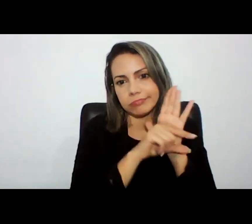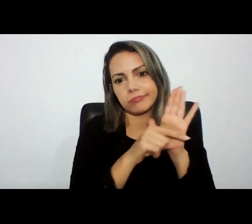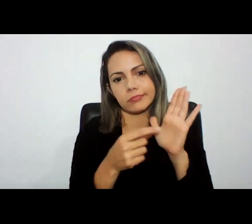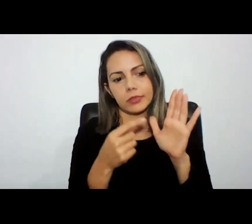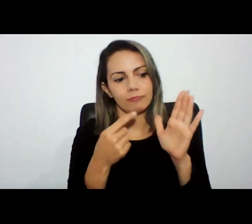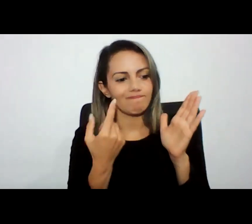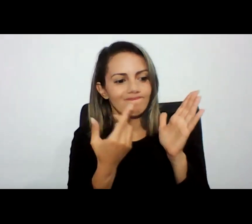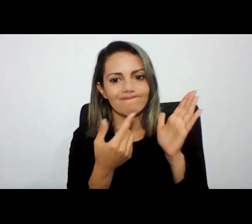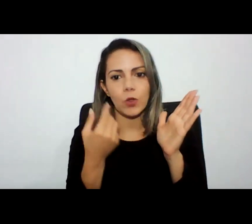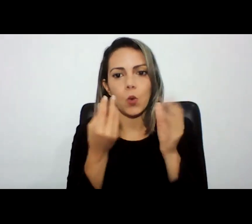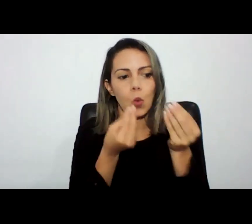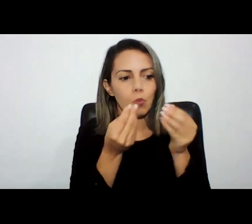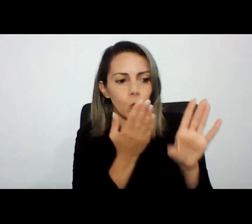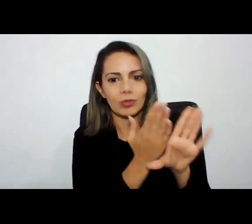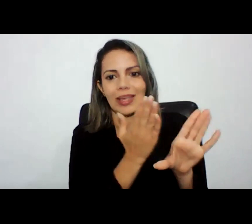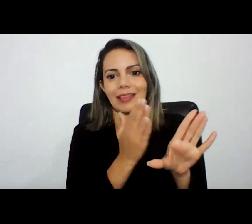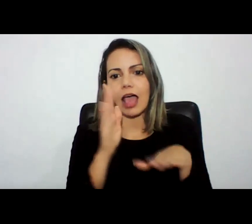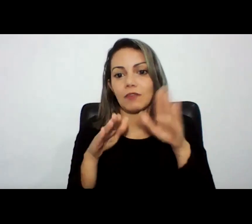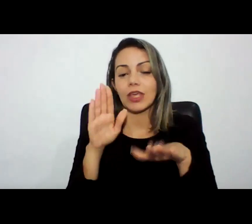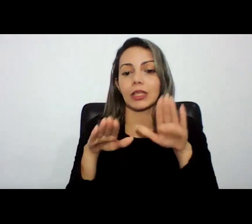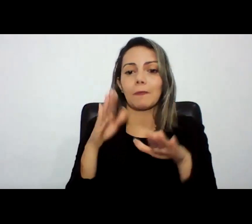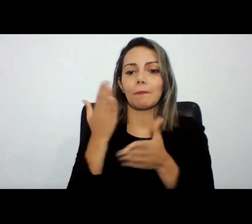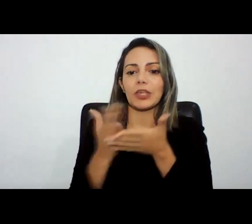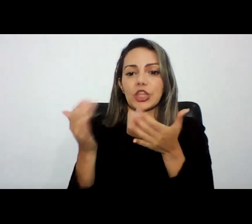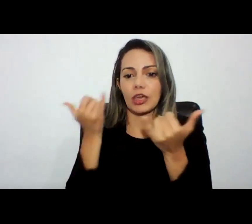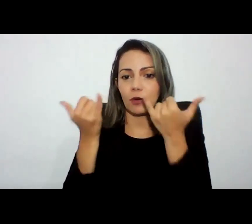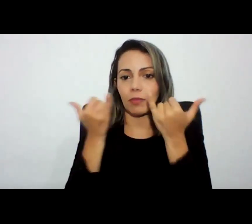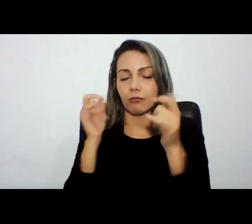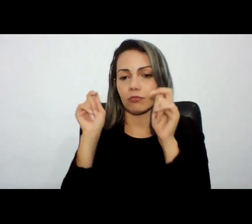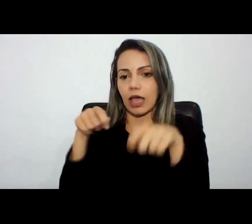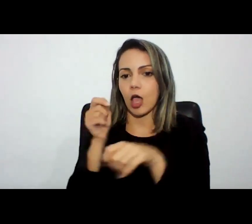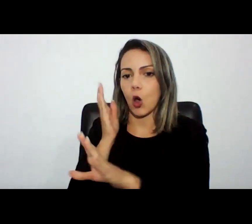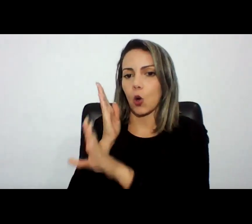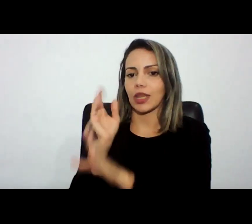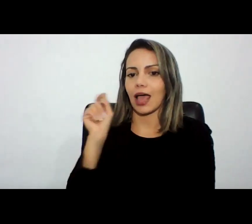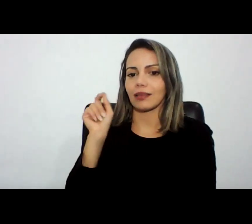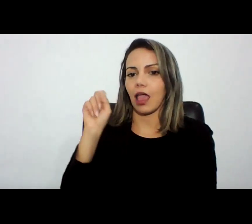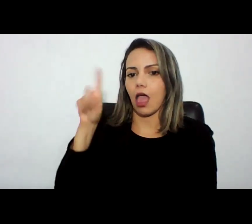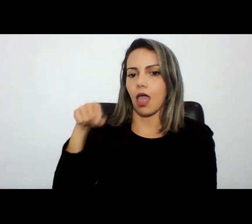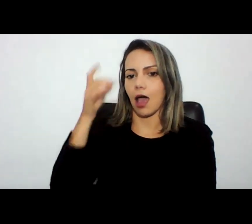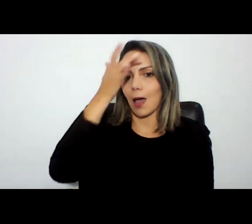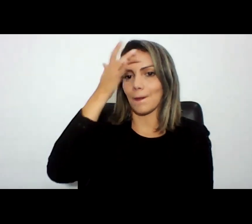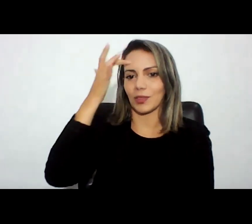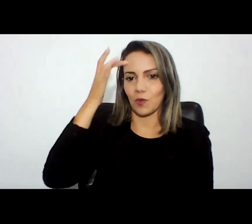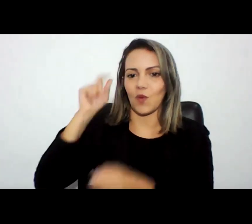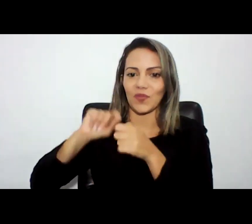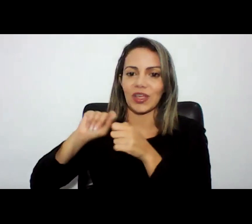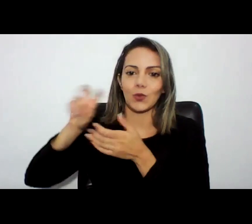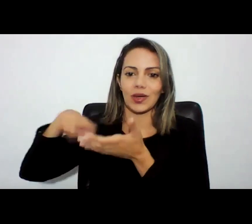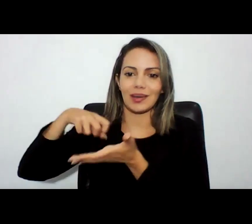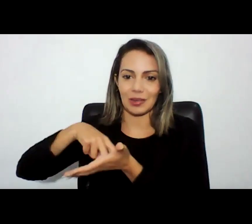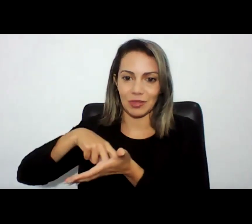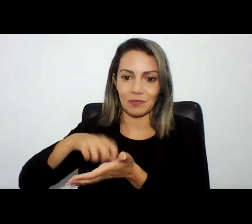uma informação que nos levaria a uma autoria eu acredito que nós vamos evoluir aí de maneira